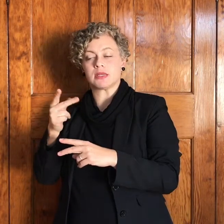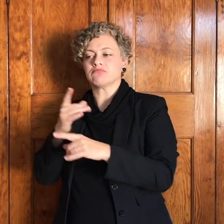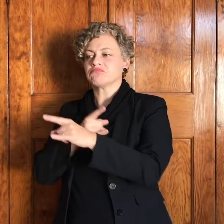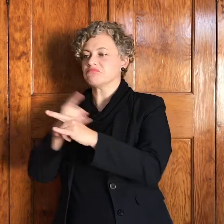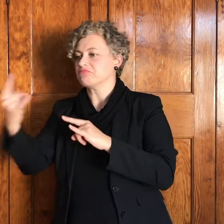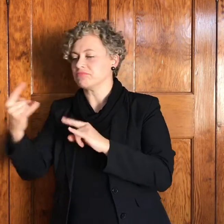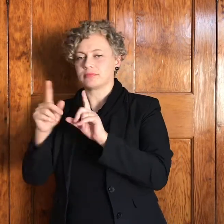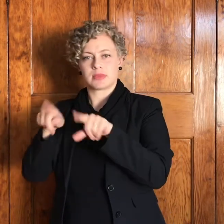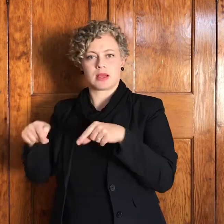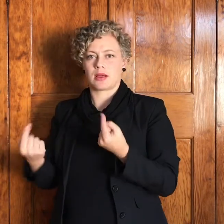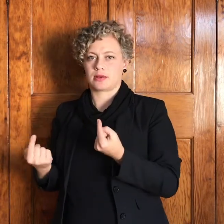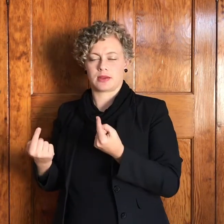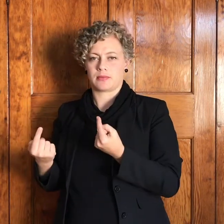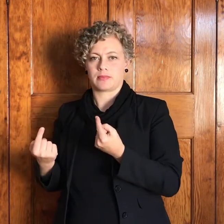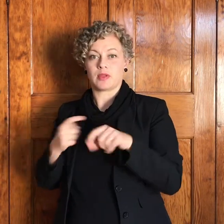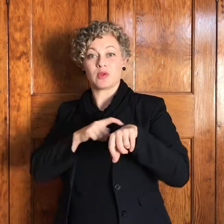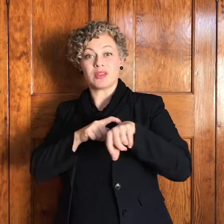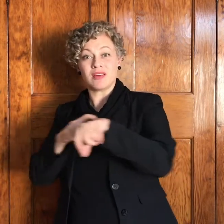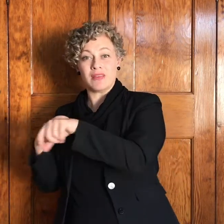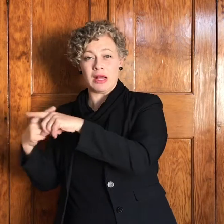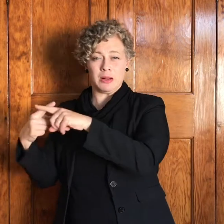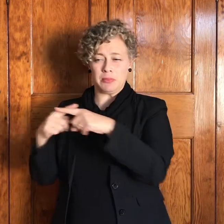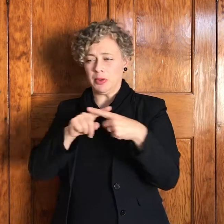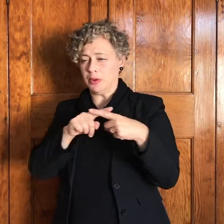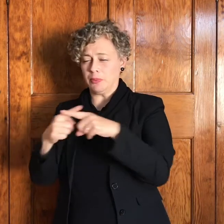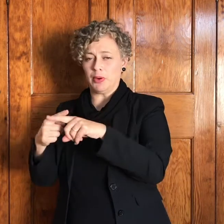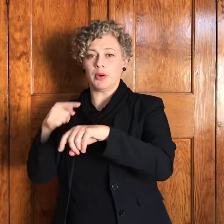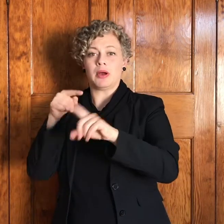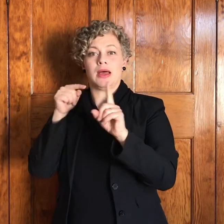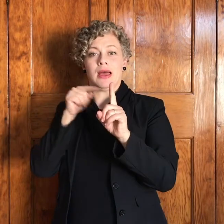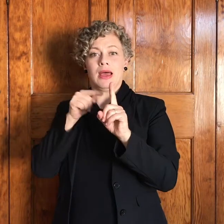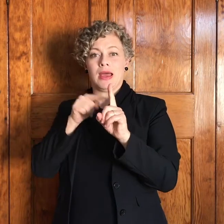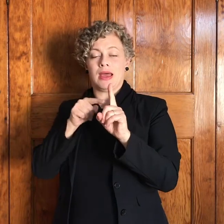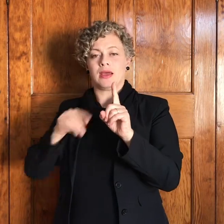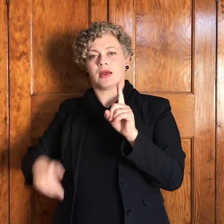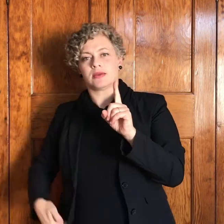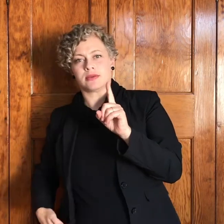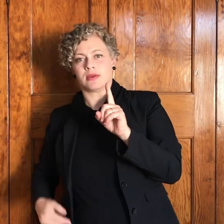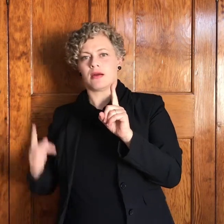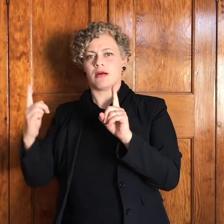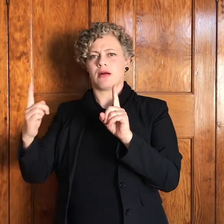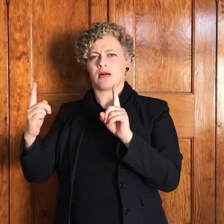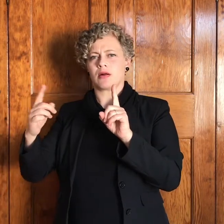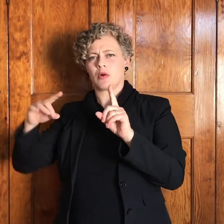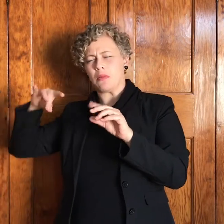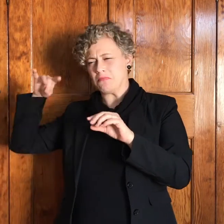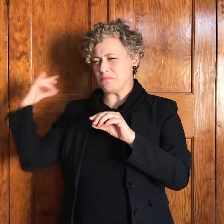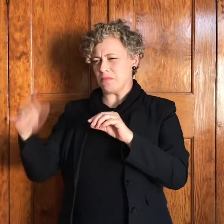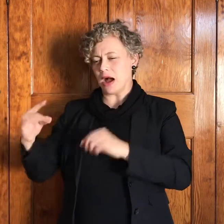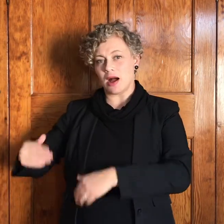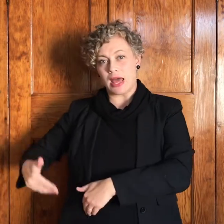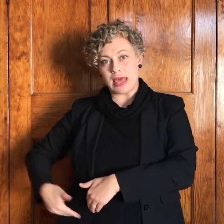met om veg of stoe vir Jacob teen die hoop geslaan so dat dit uit die poikie gespring het